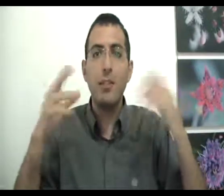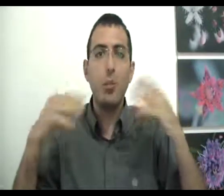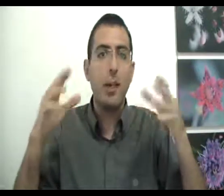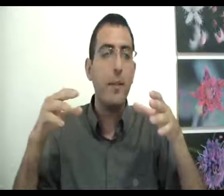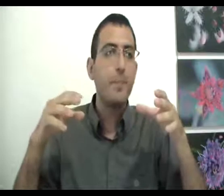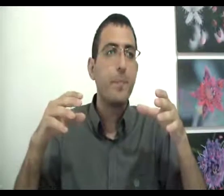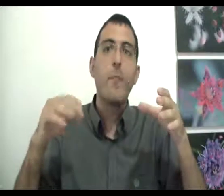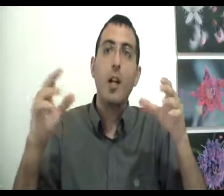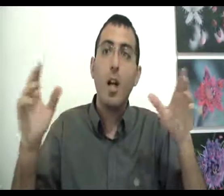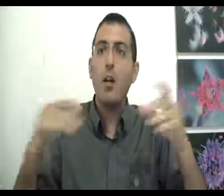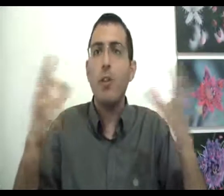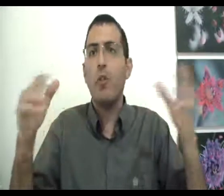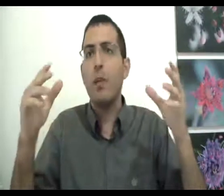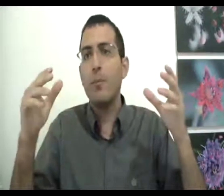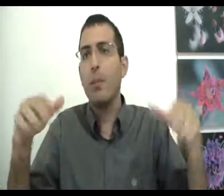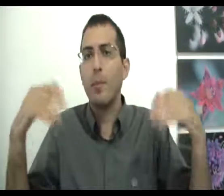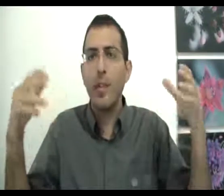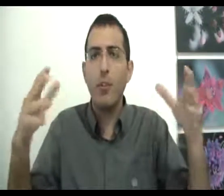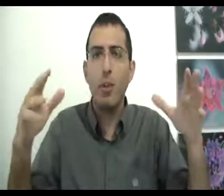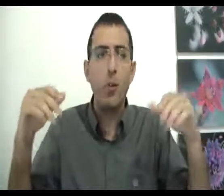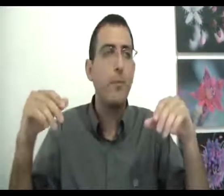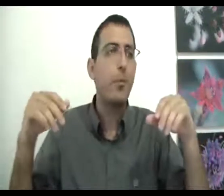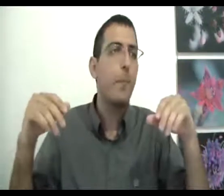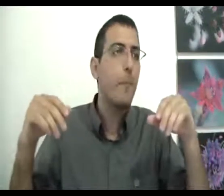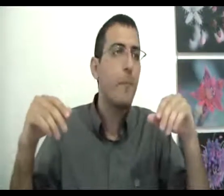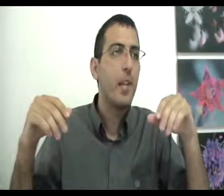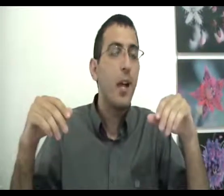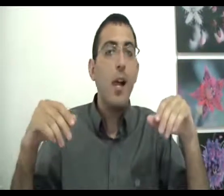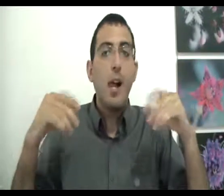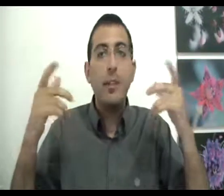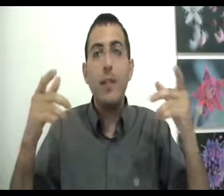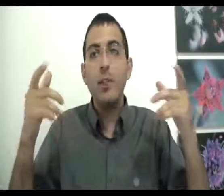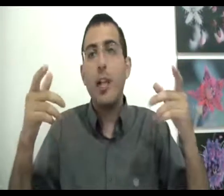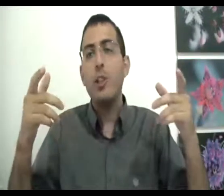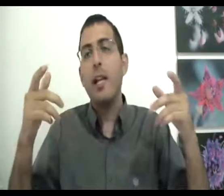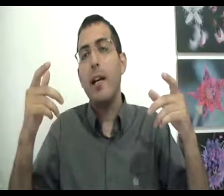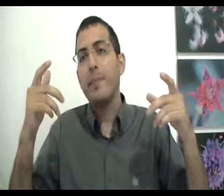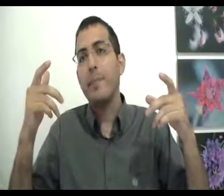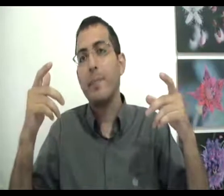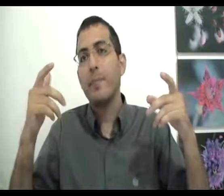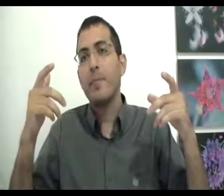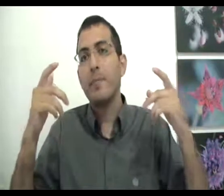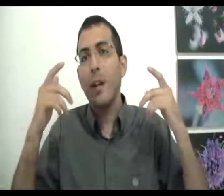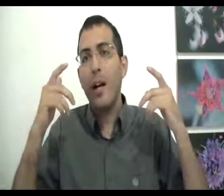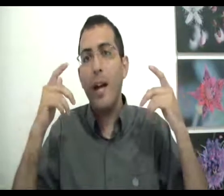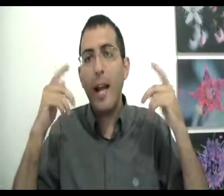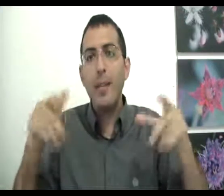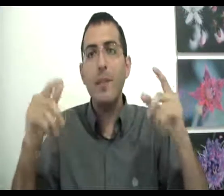אתה טועה לא יכול להיות שכולם טועים נניח שלא כולם טועים עכשיו נשאל שאלה איך אתה